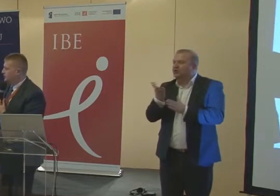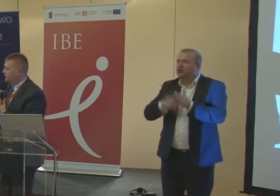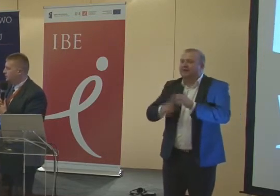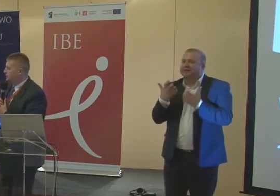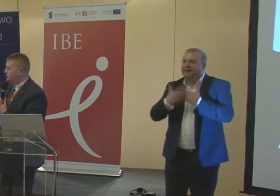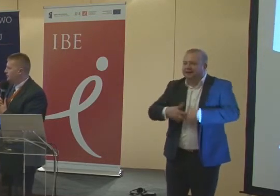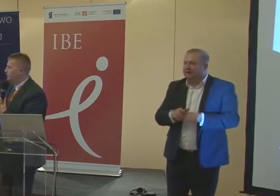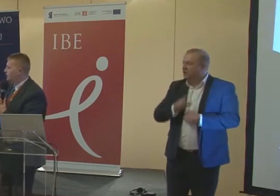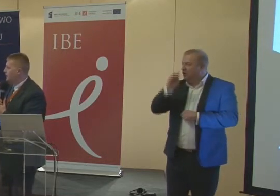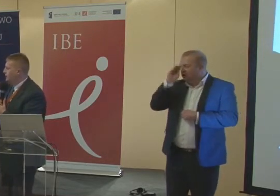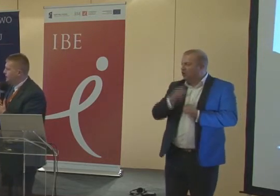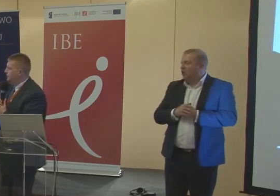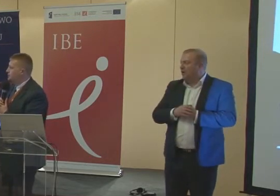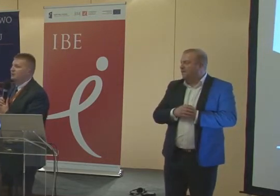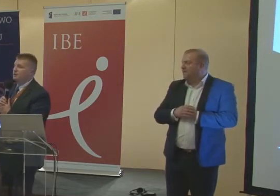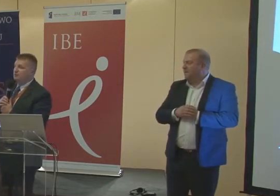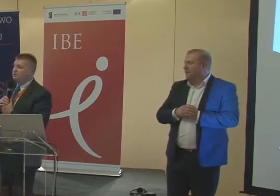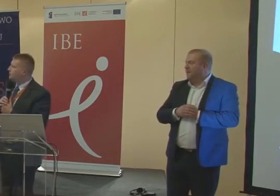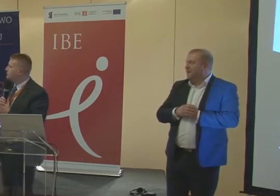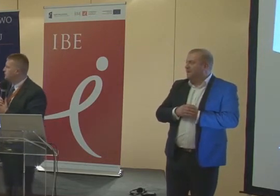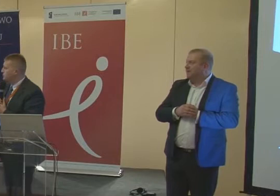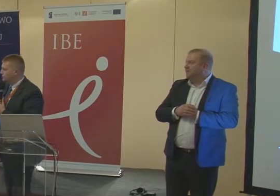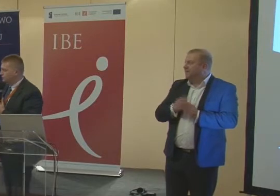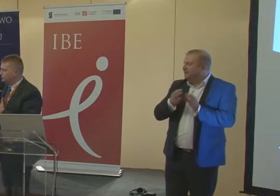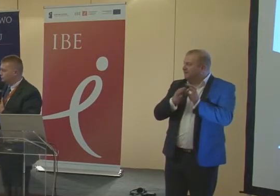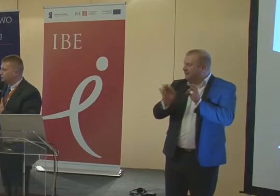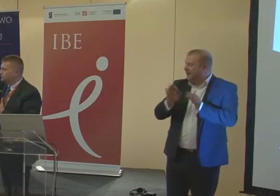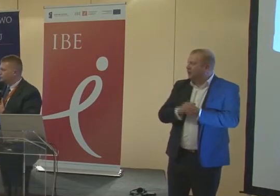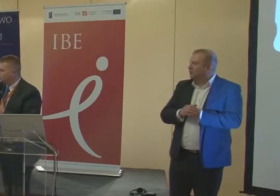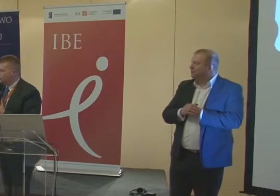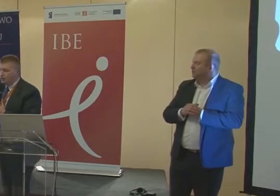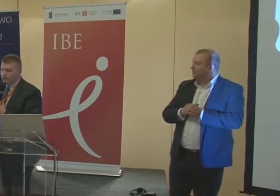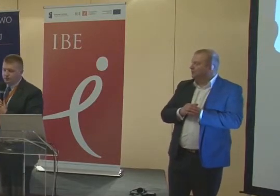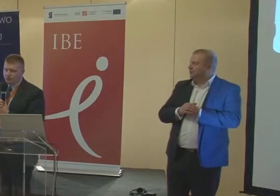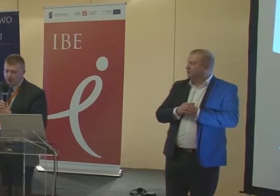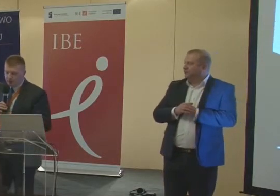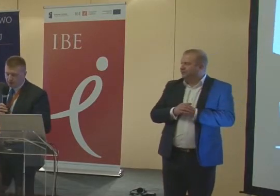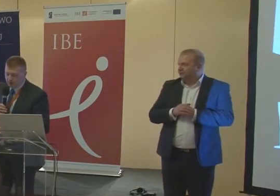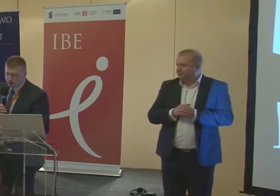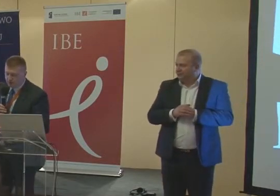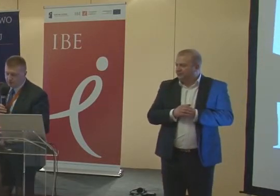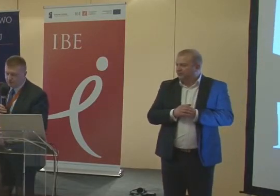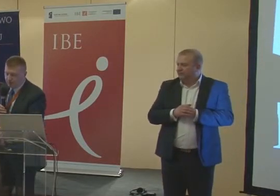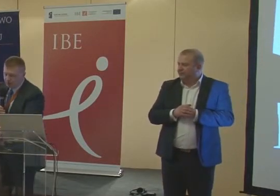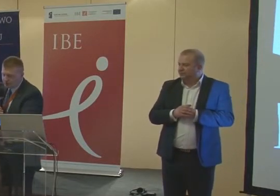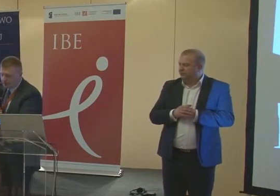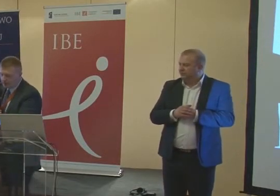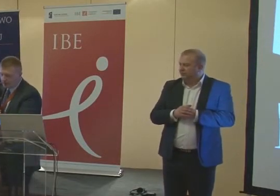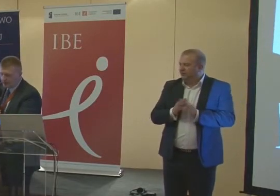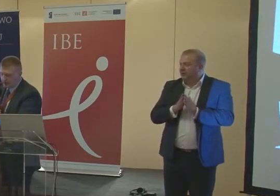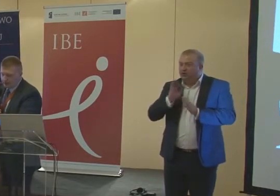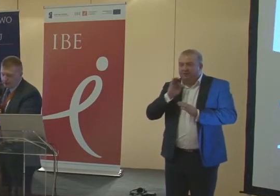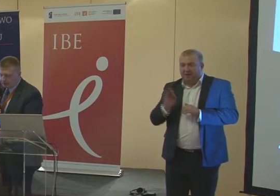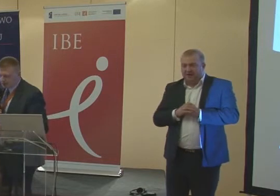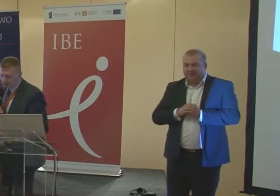integracyjnymi, oraz szkołę wyspecjalizowaną, kształcącą uczniów w określonej niepełnosprawności. I proszę Państwa